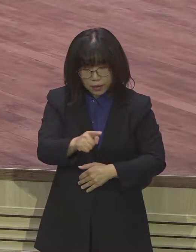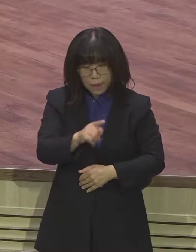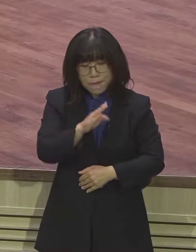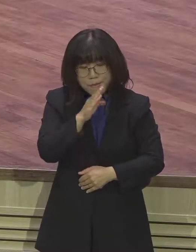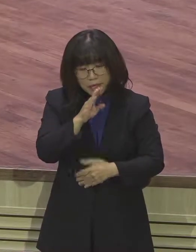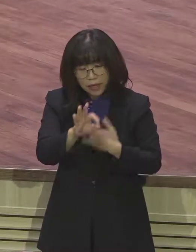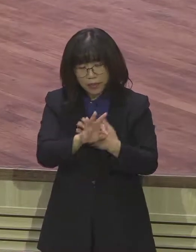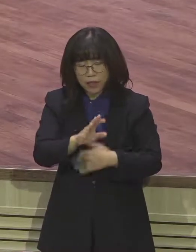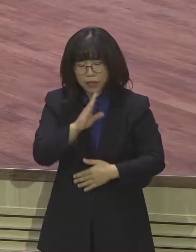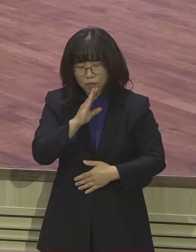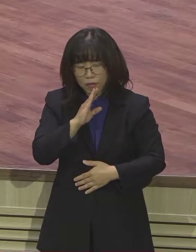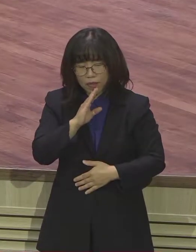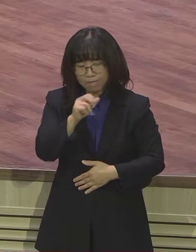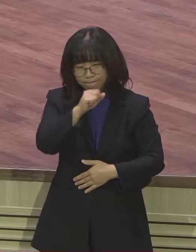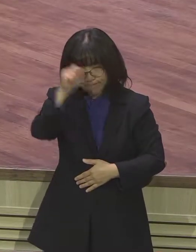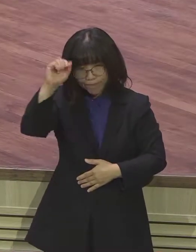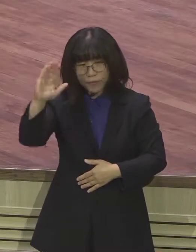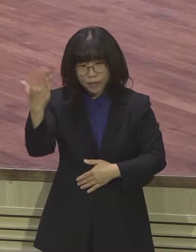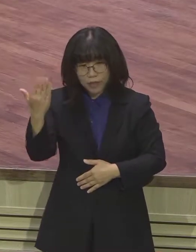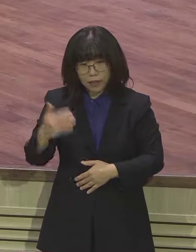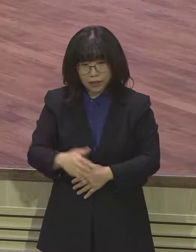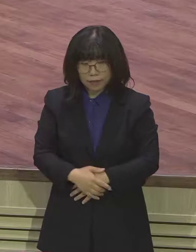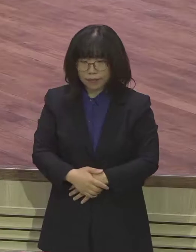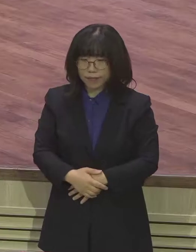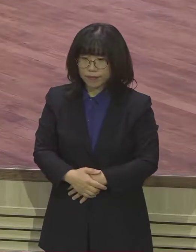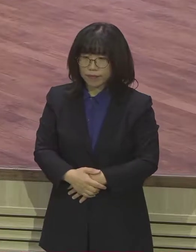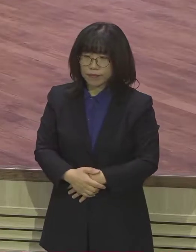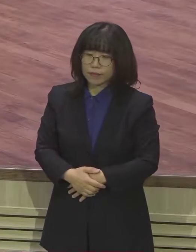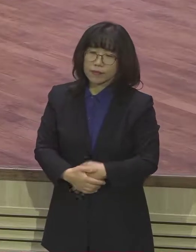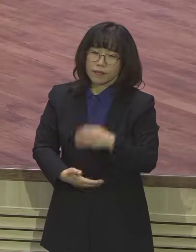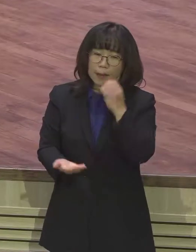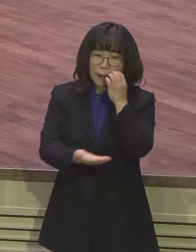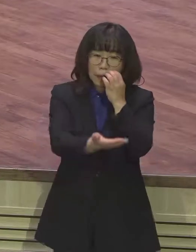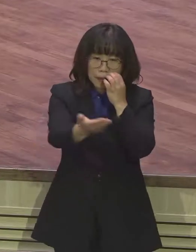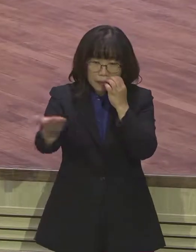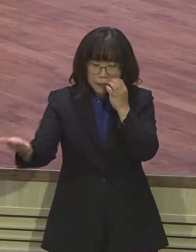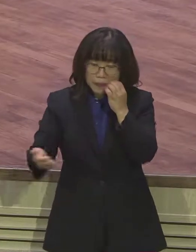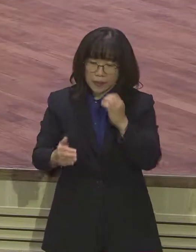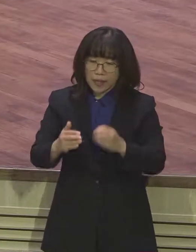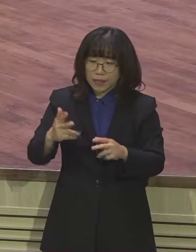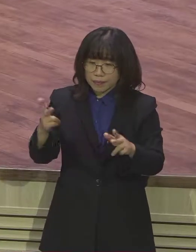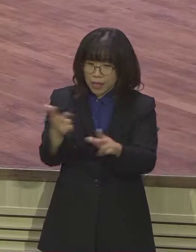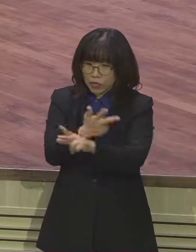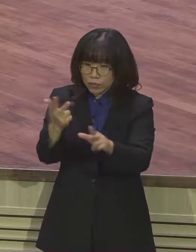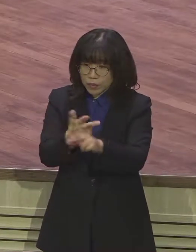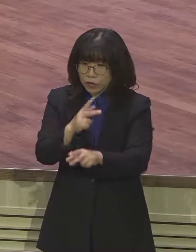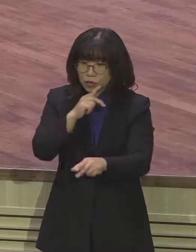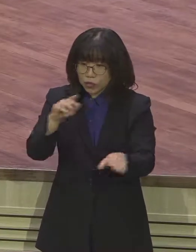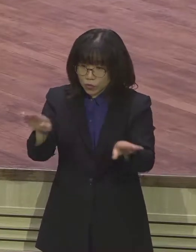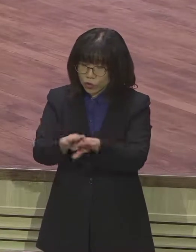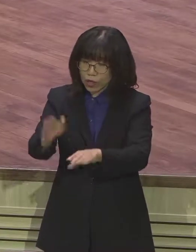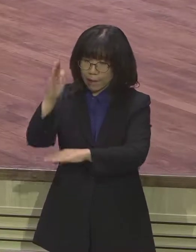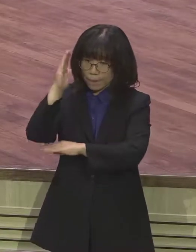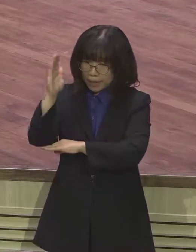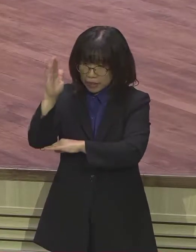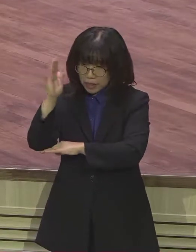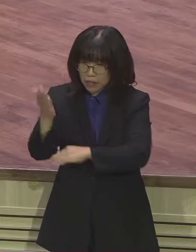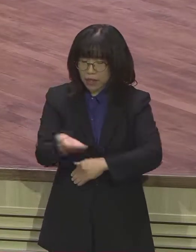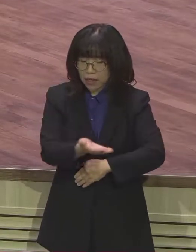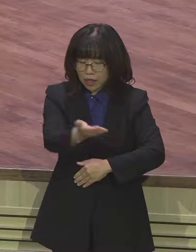그래서 나의 예트를 깨야 되는 것입니다 52조 강단 말씀을 다림줄에 맞추어서 여러분들의 인생의 벽돌을 쌓아가는